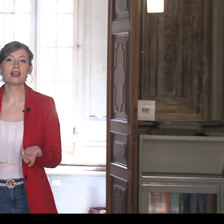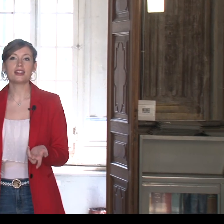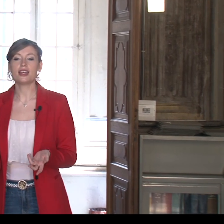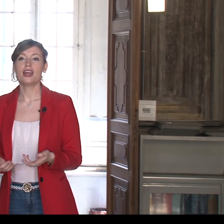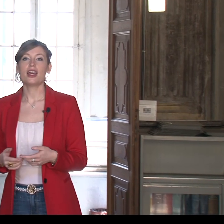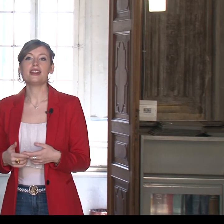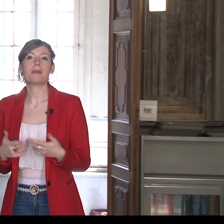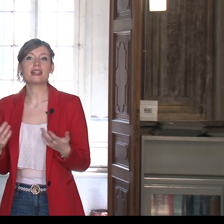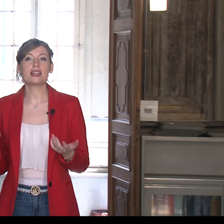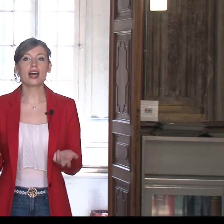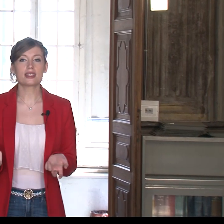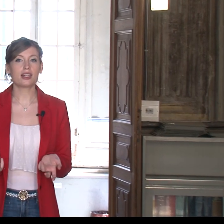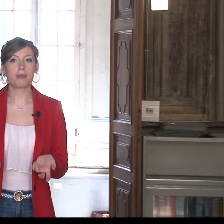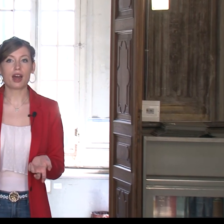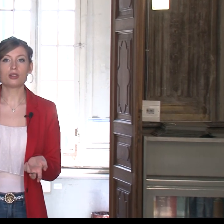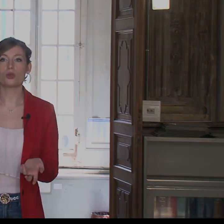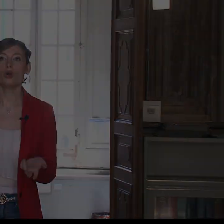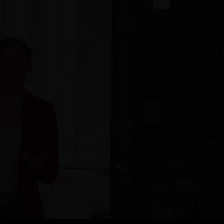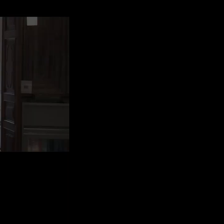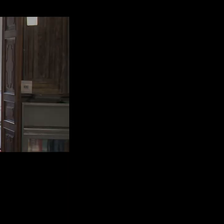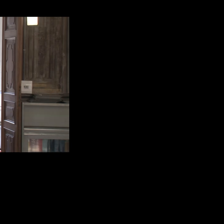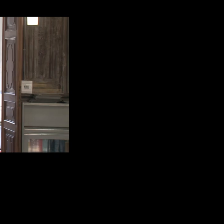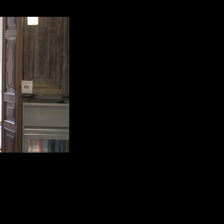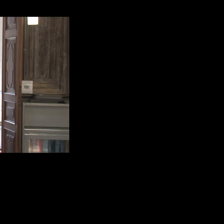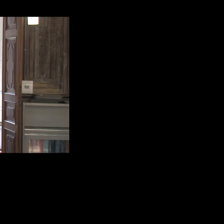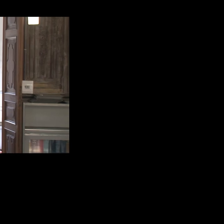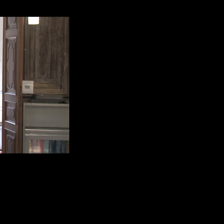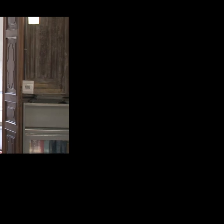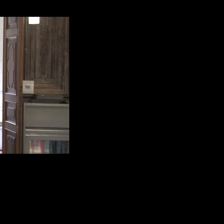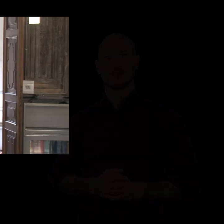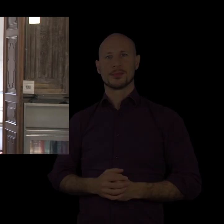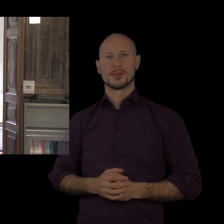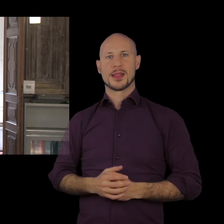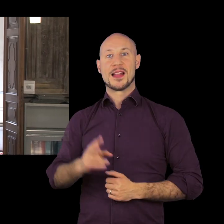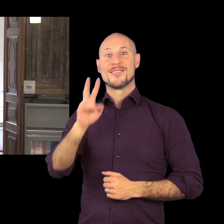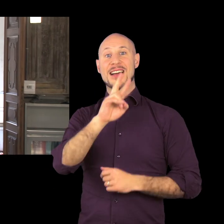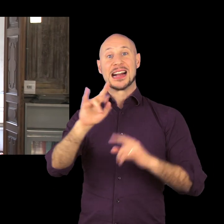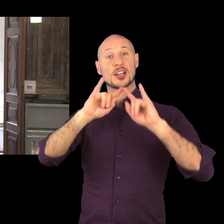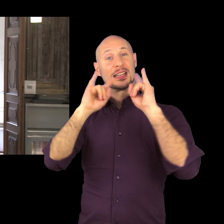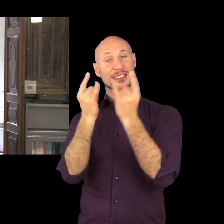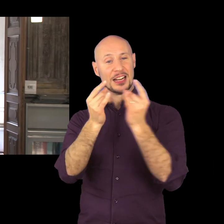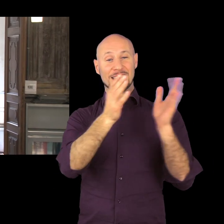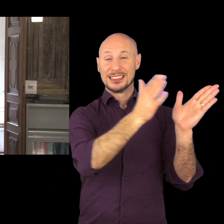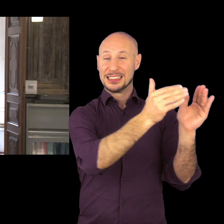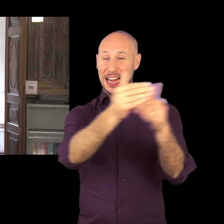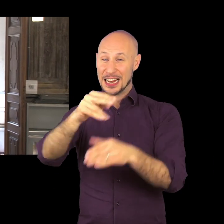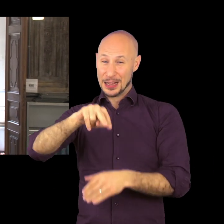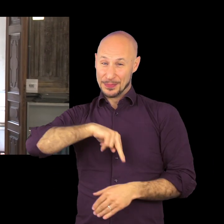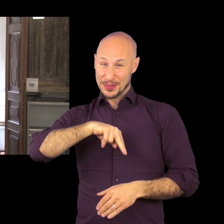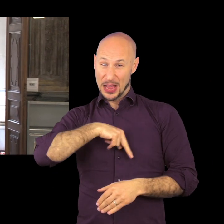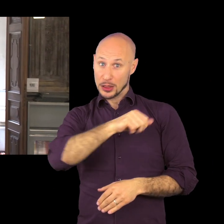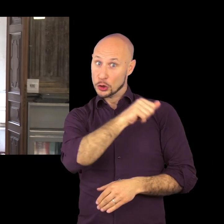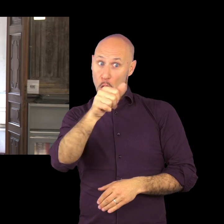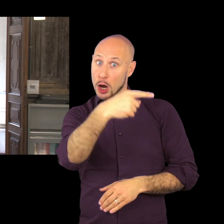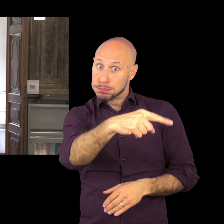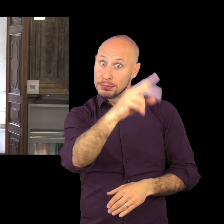degli spazi di rappresentanza del palazzo, quindi dei saloni che erano veramente poi pubblici, ma